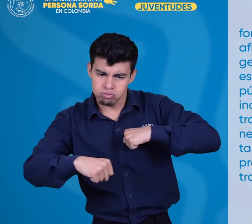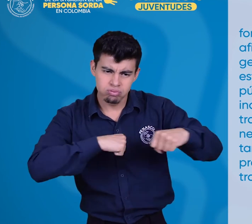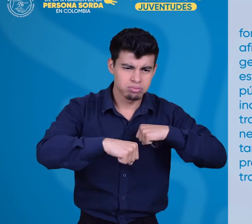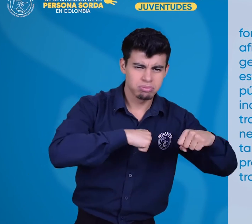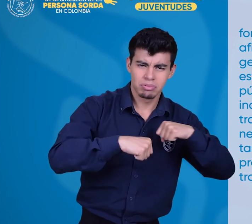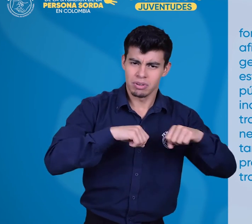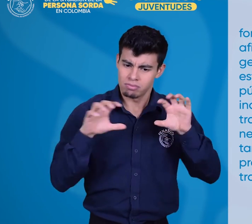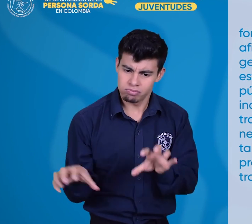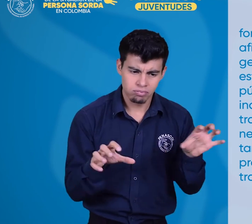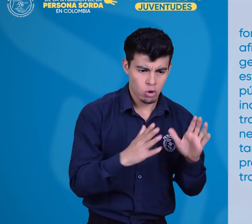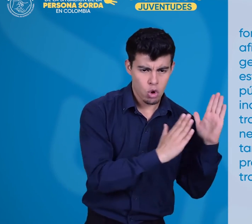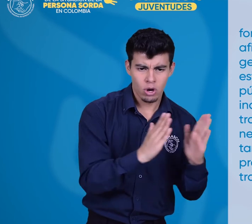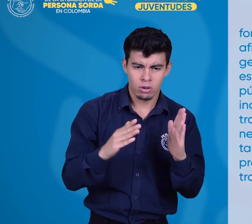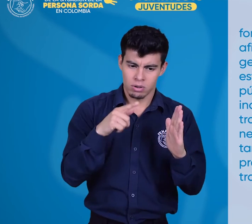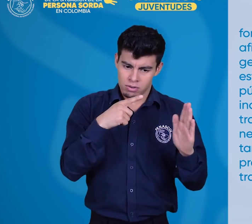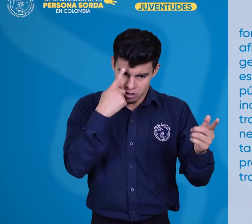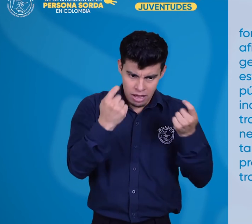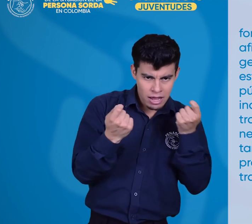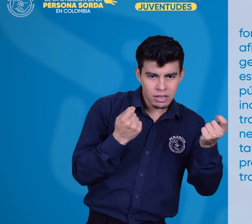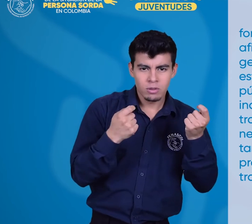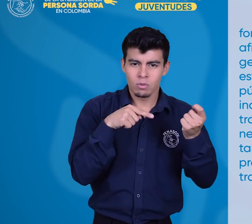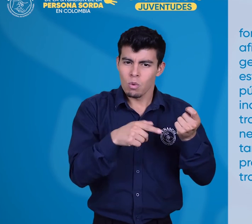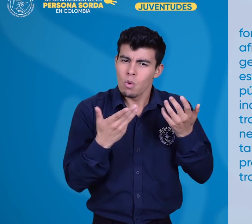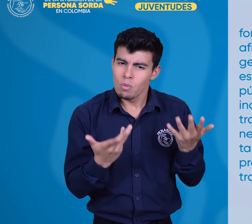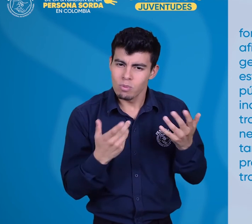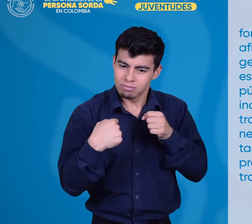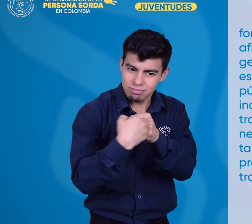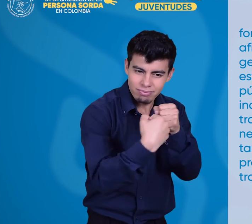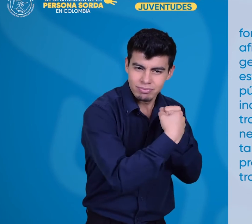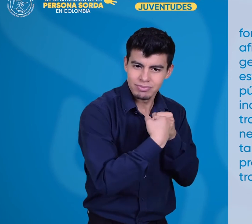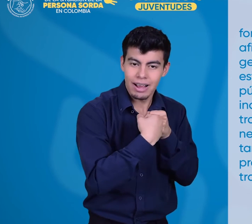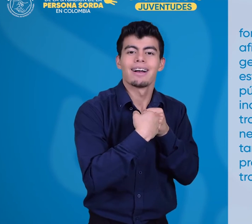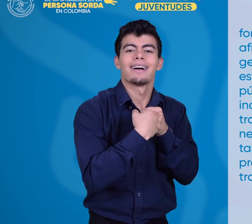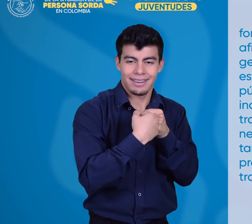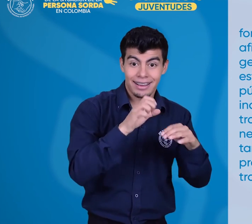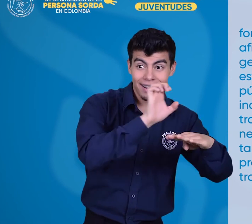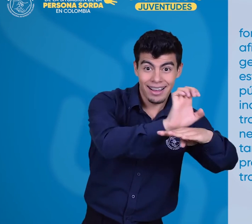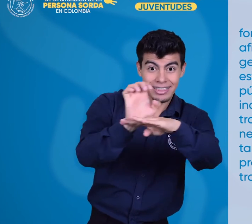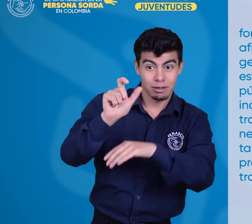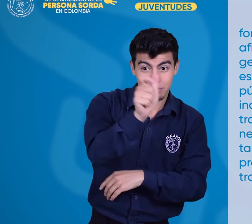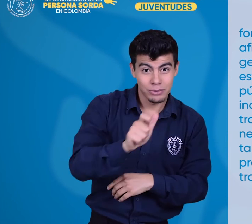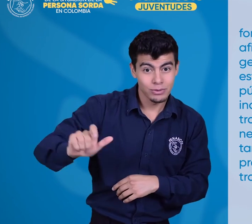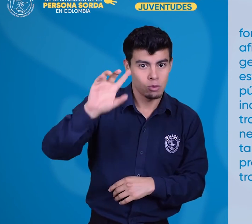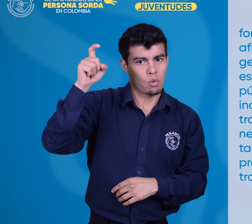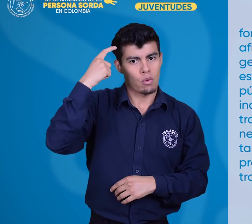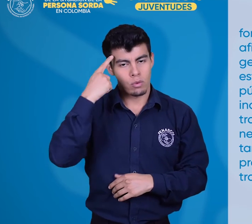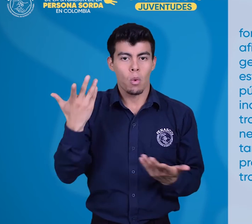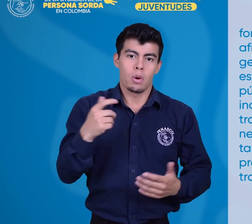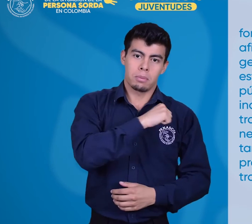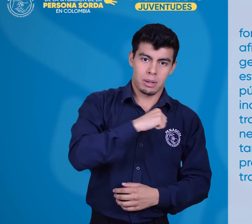estratégica con aliados públicos y o privados para la incidencia política para transmitir no sólo